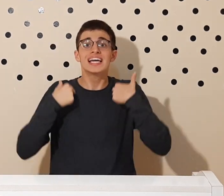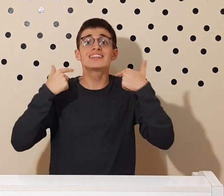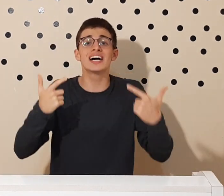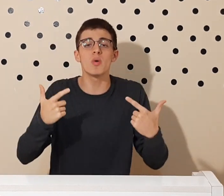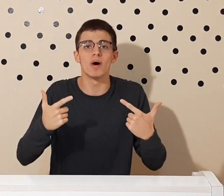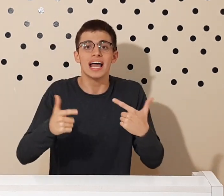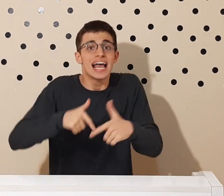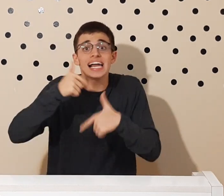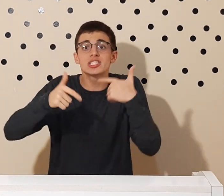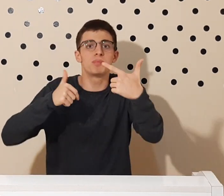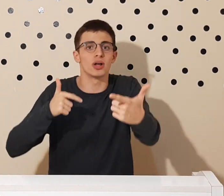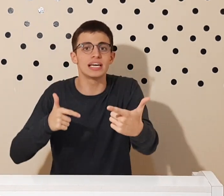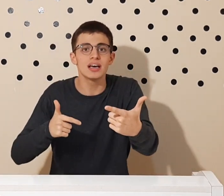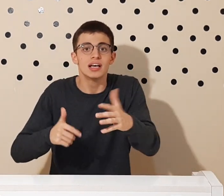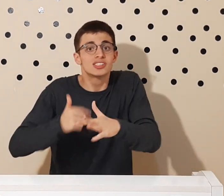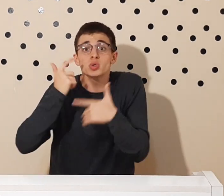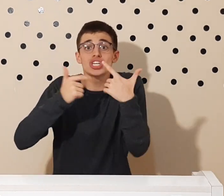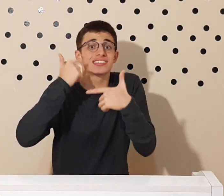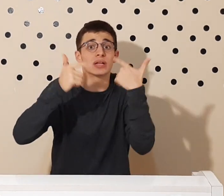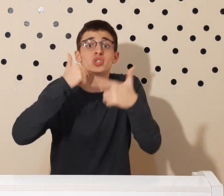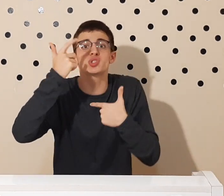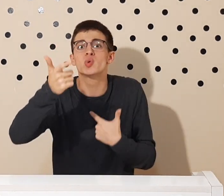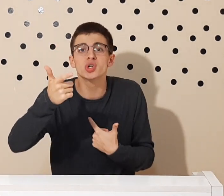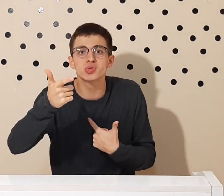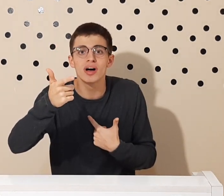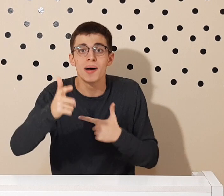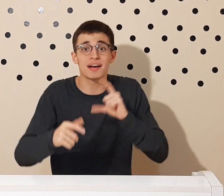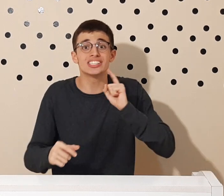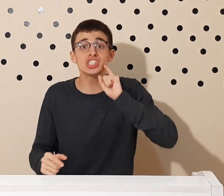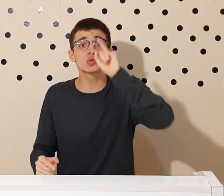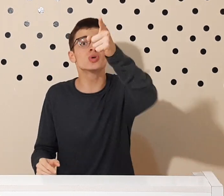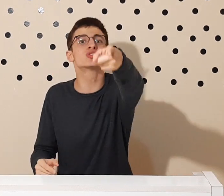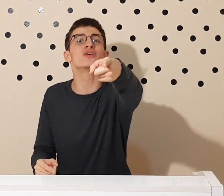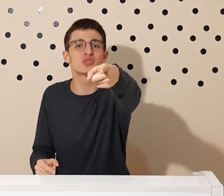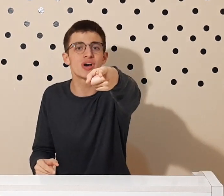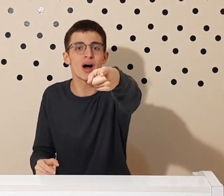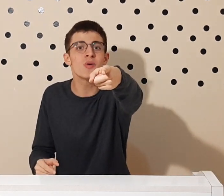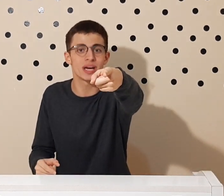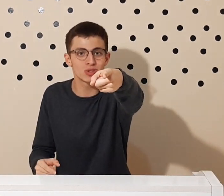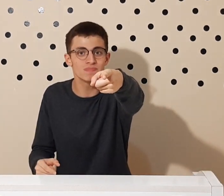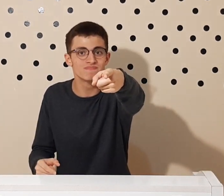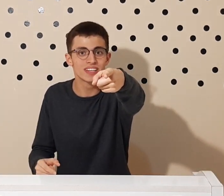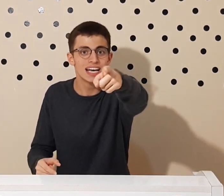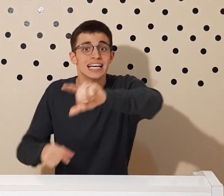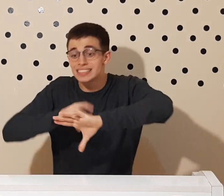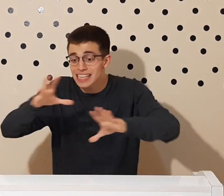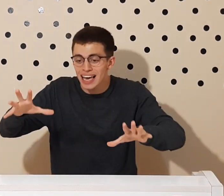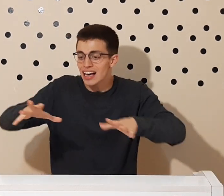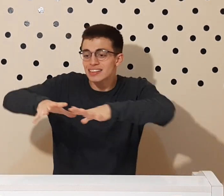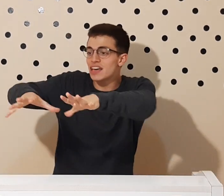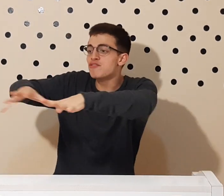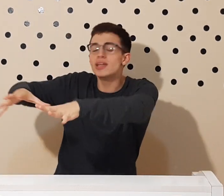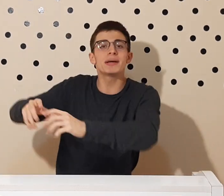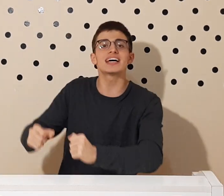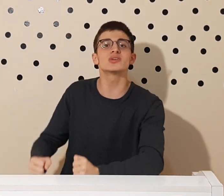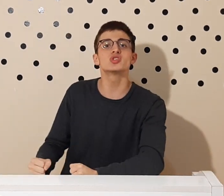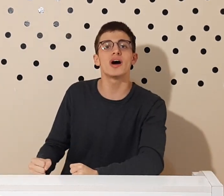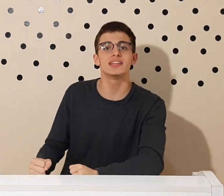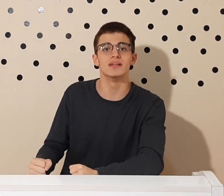Então eles podem se utilizar do discurso para desconstruir o seu argumento sem ter fundamentação sólida.